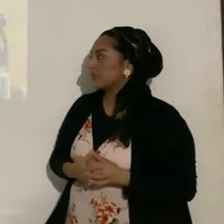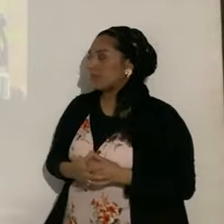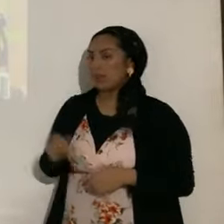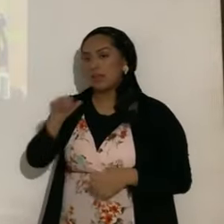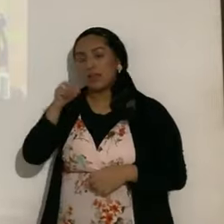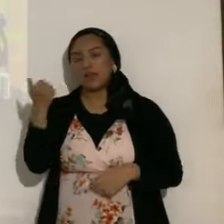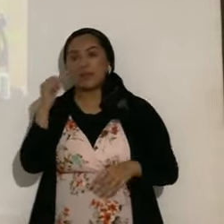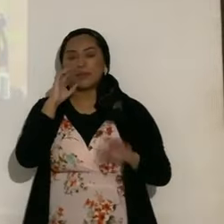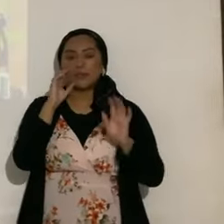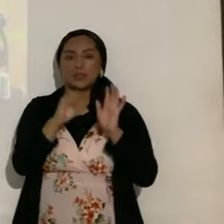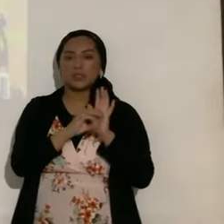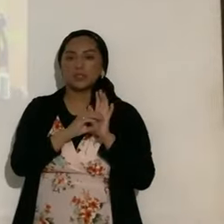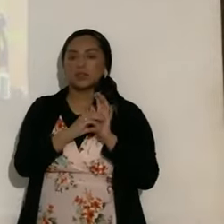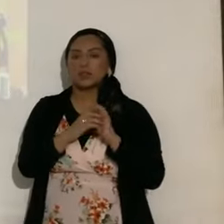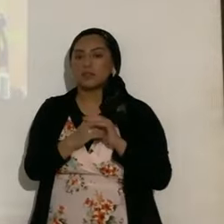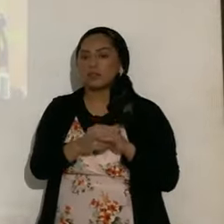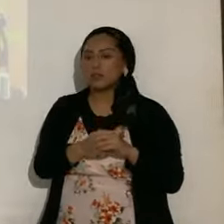diapositiva, que había yo comentado,